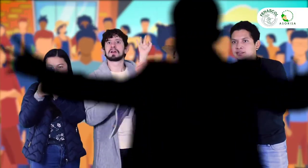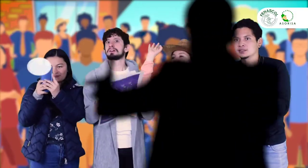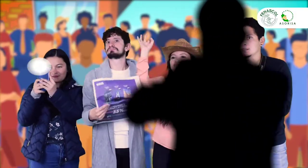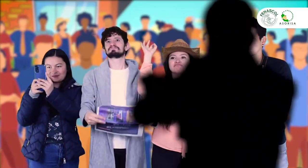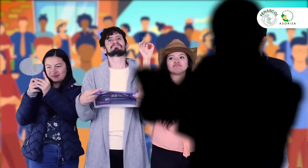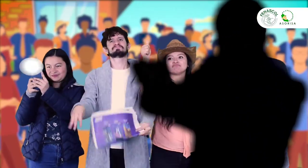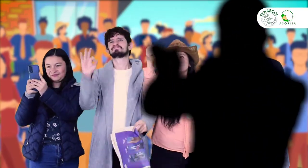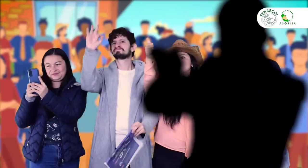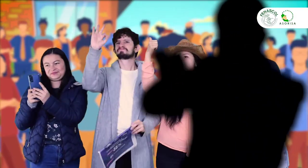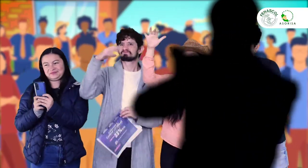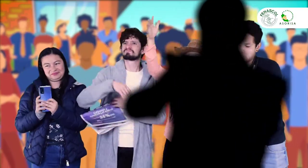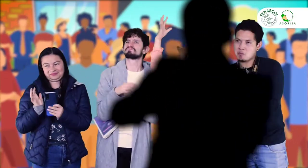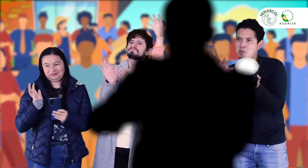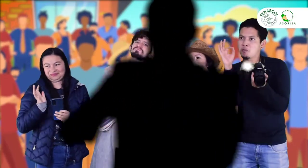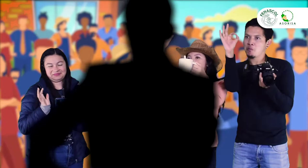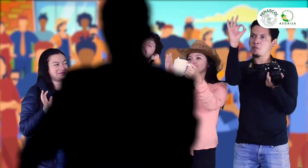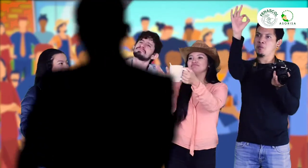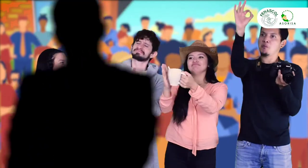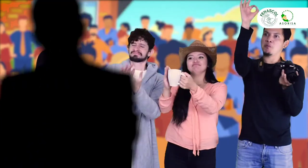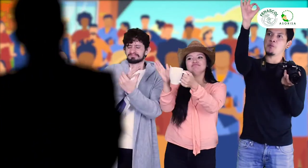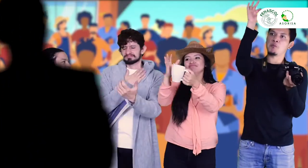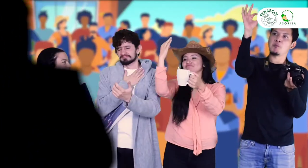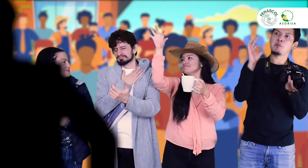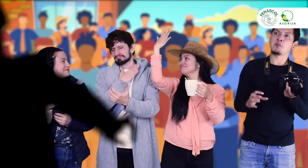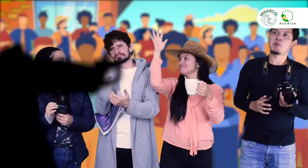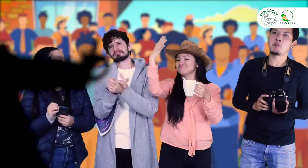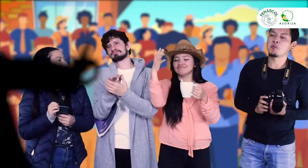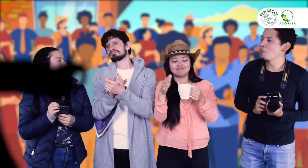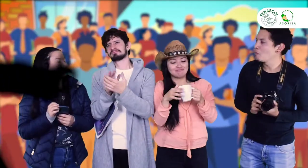Uy, qué feliz, muy feliz. muy feliz. Qué feliz, Gracias.